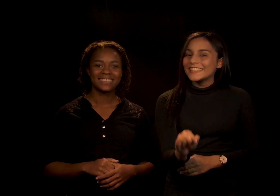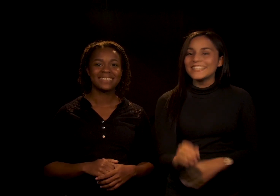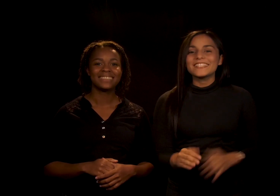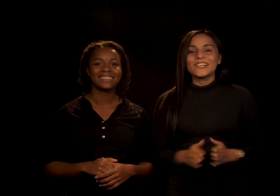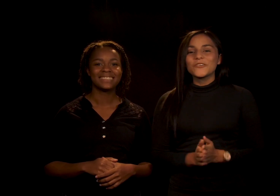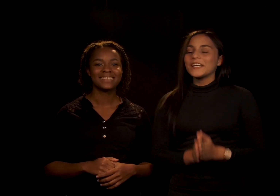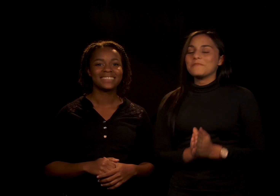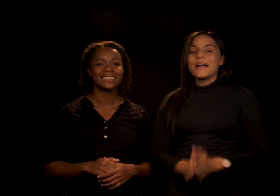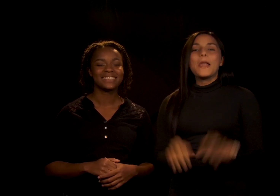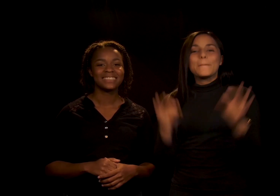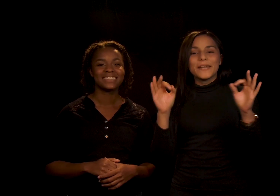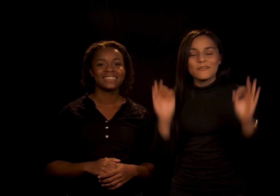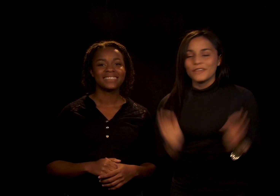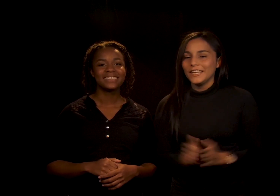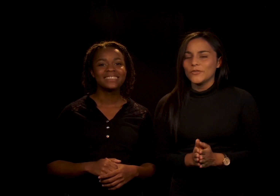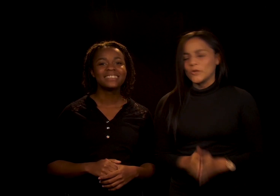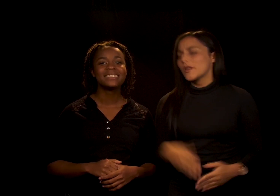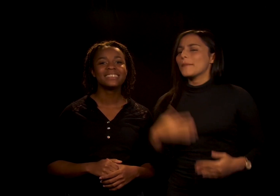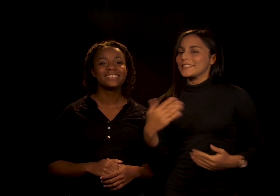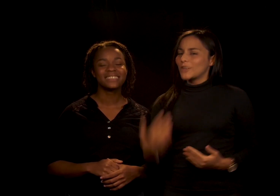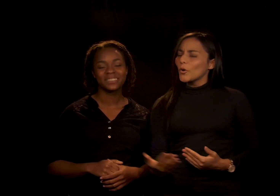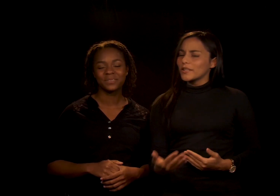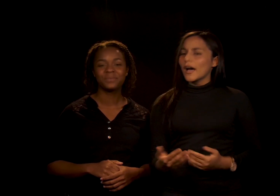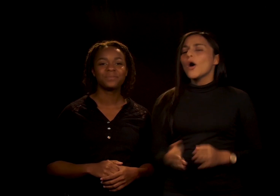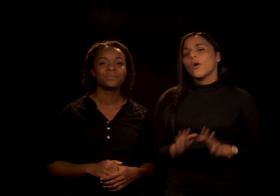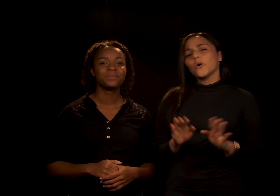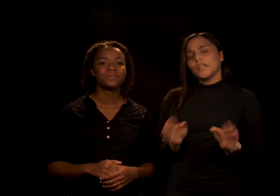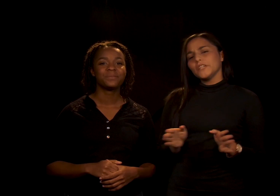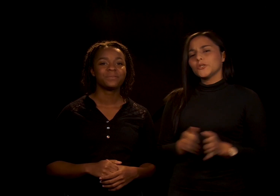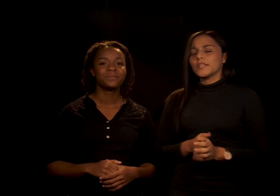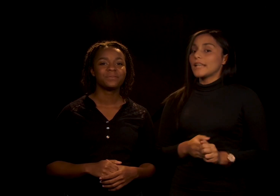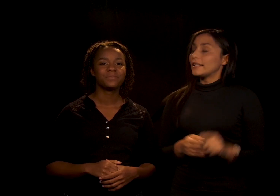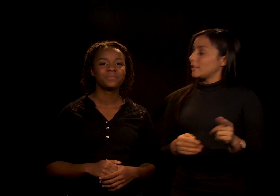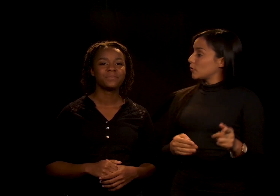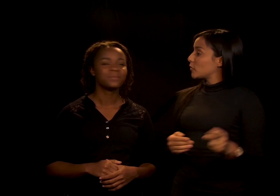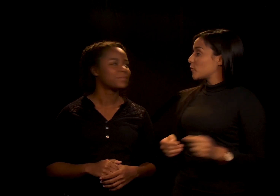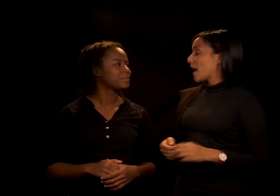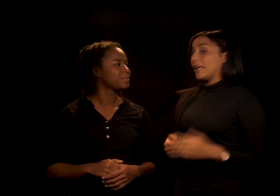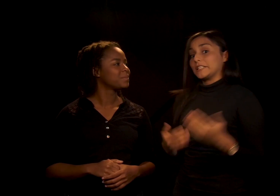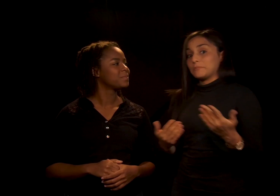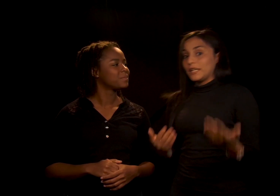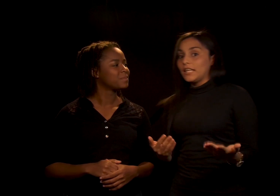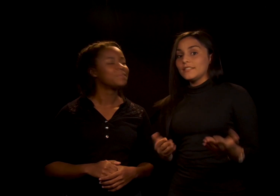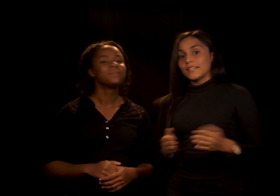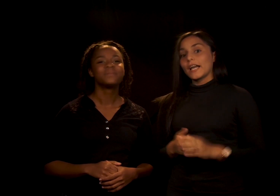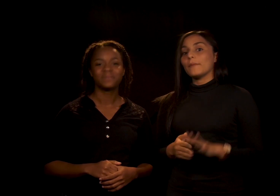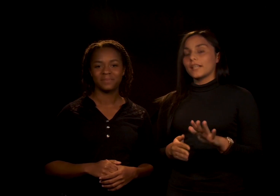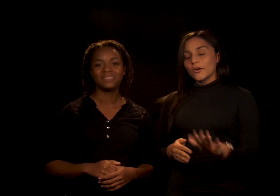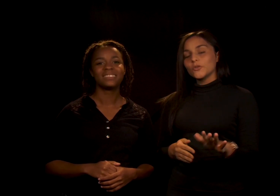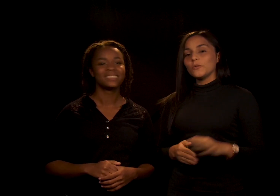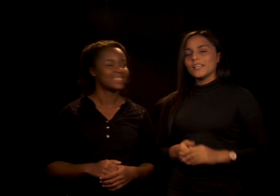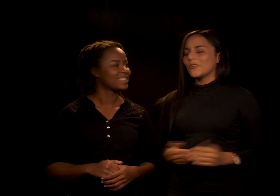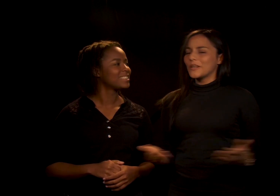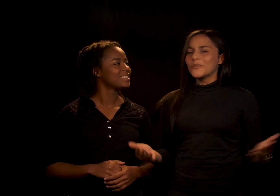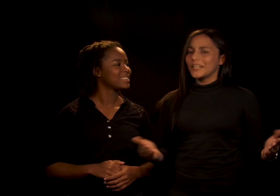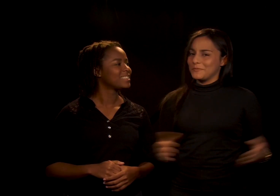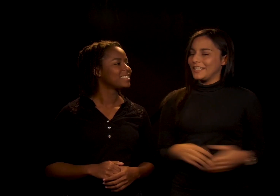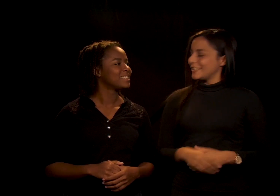tienes algún animal preferido Alguna mascota O de hecho quizás has tenido alguna experiencia que ha marcado tu vida con algún animalito